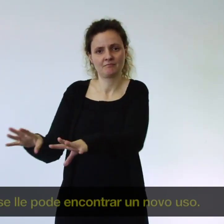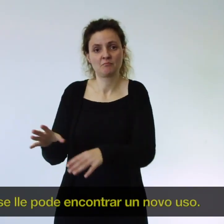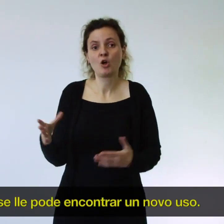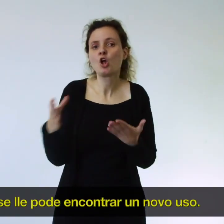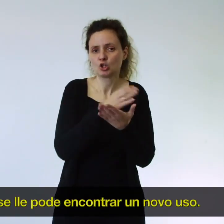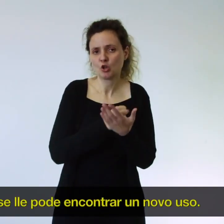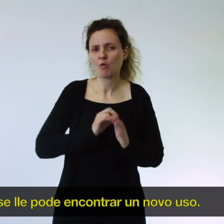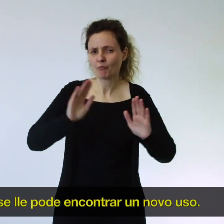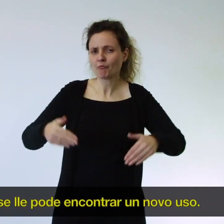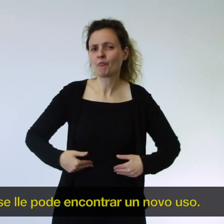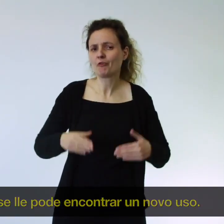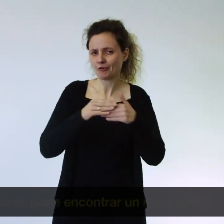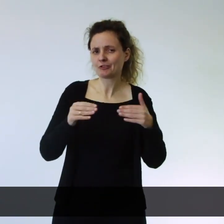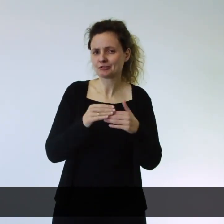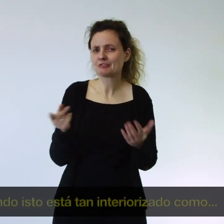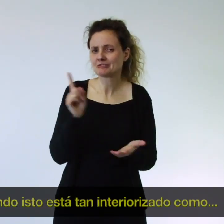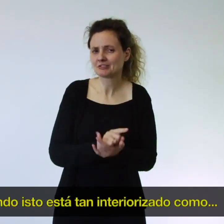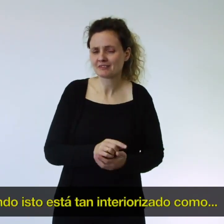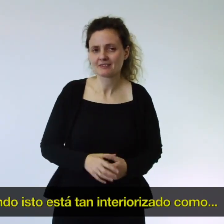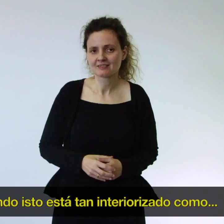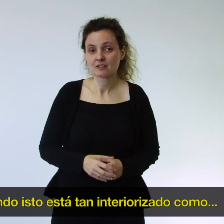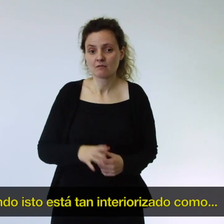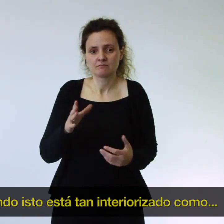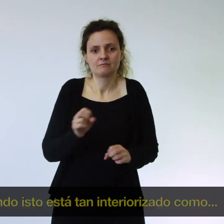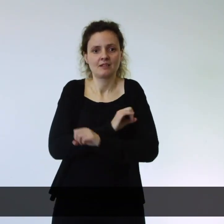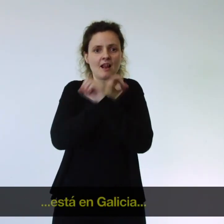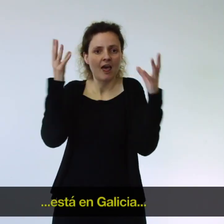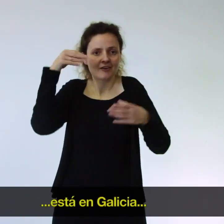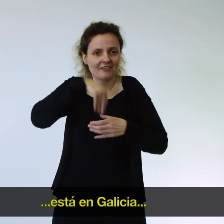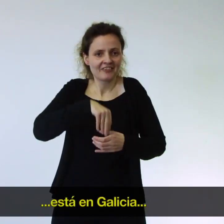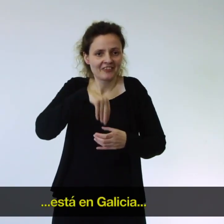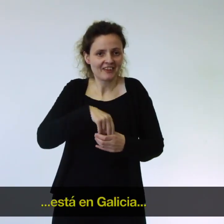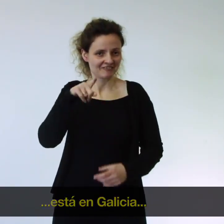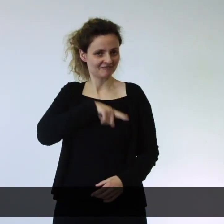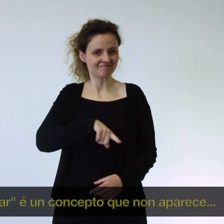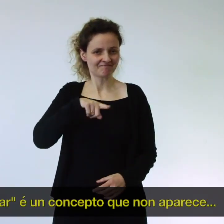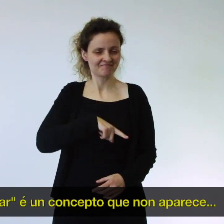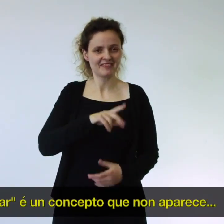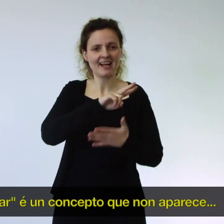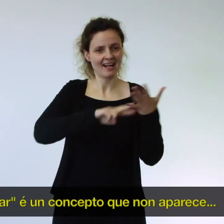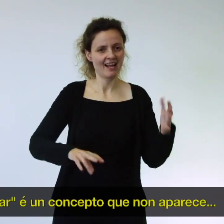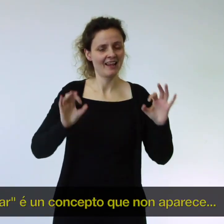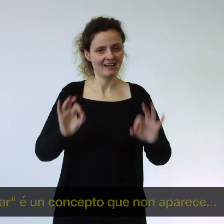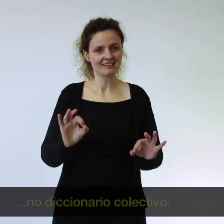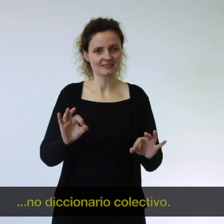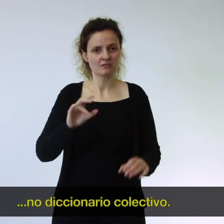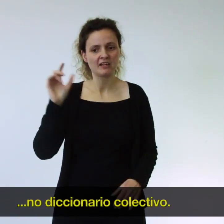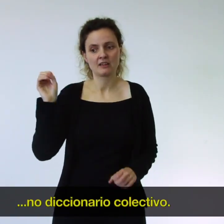selle pode encontrar un novo uso. E cando isto está tan interiorizado como está en Galicia, tirar é un concepto que non aparece no